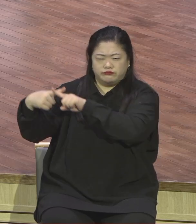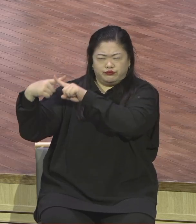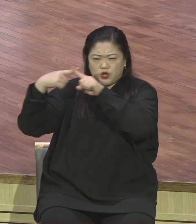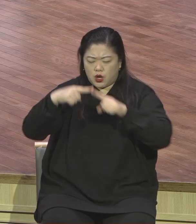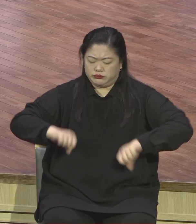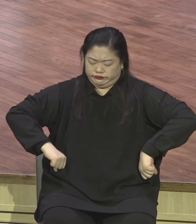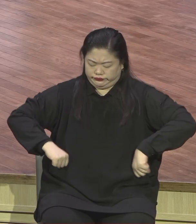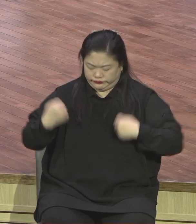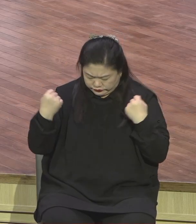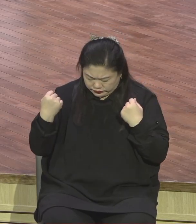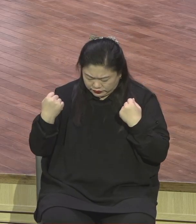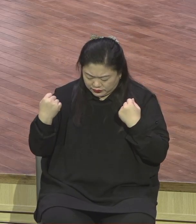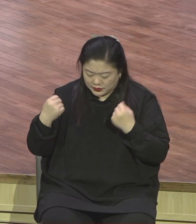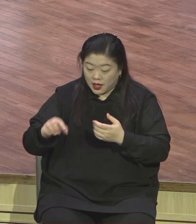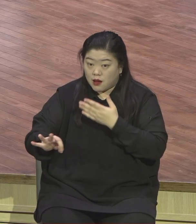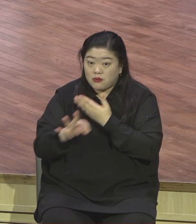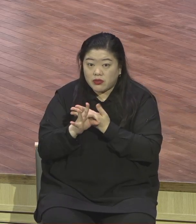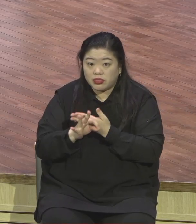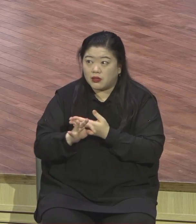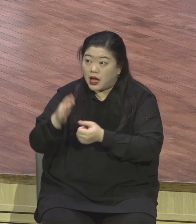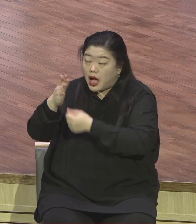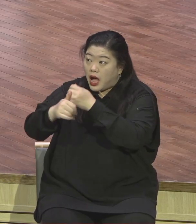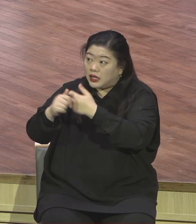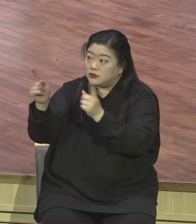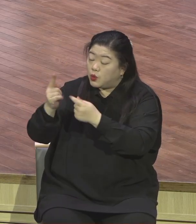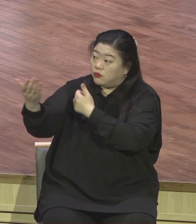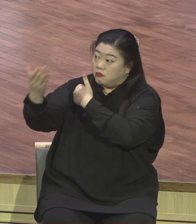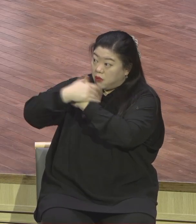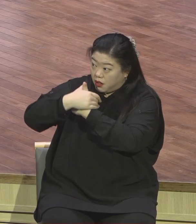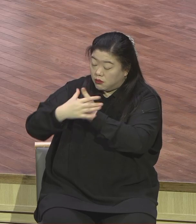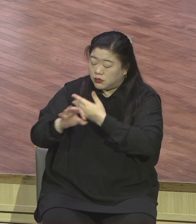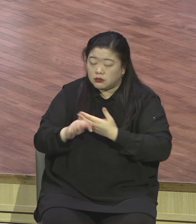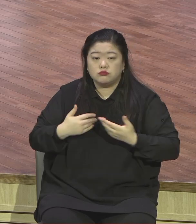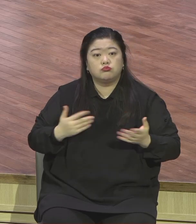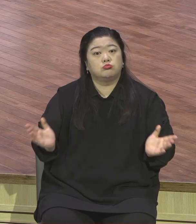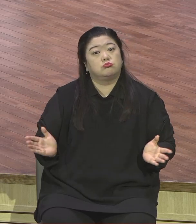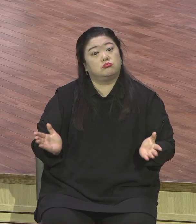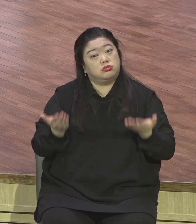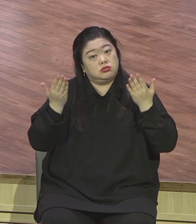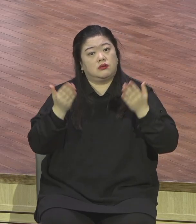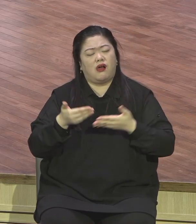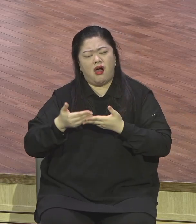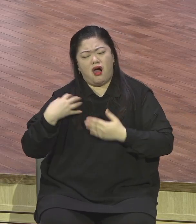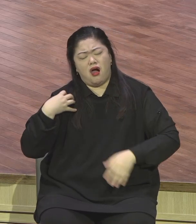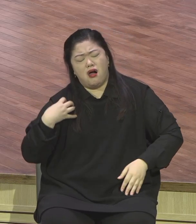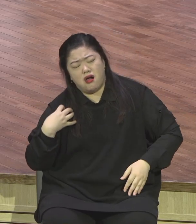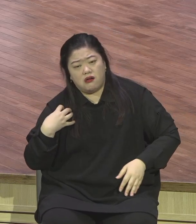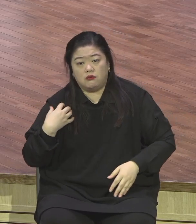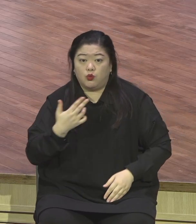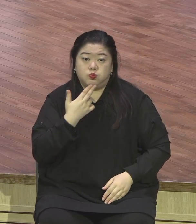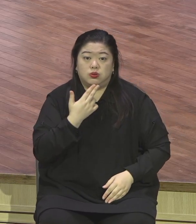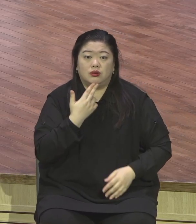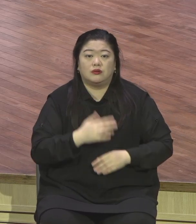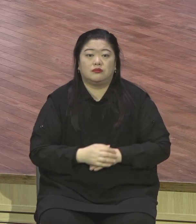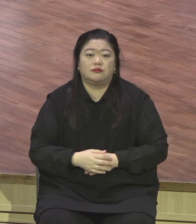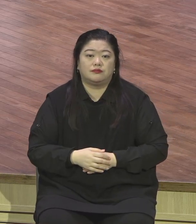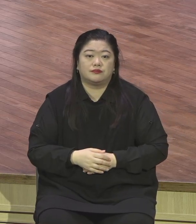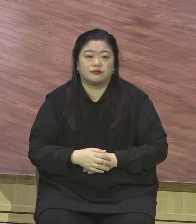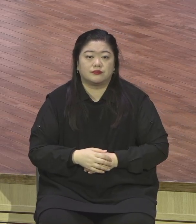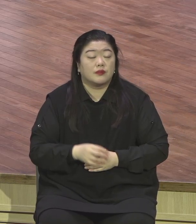가볍고 쉬워. 하나님이 나에게 지어진 직분 2011년 특별히 정제기들